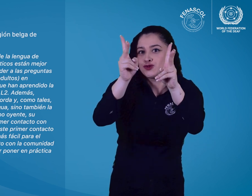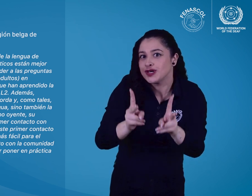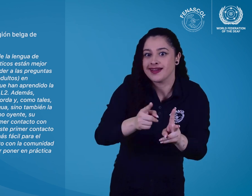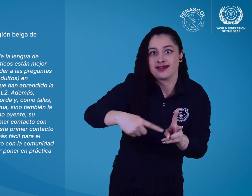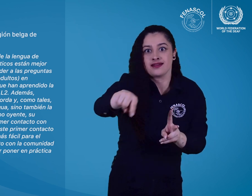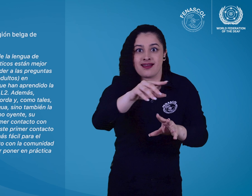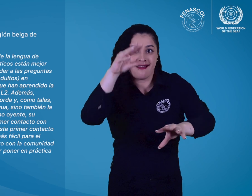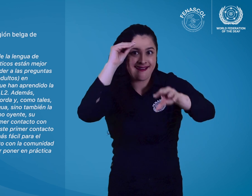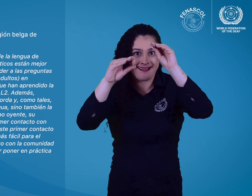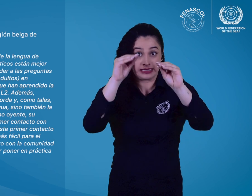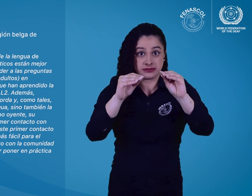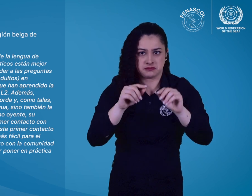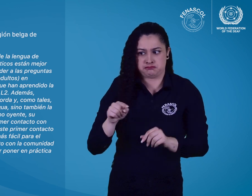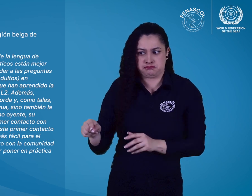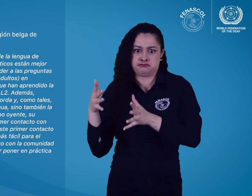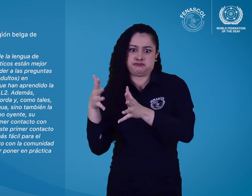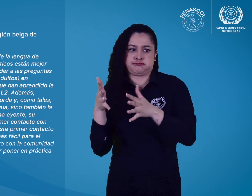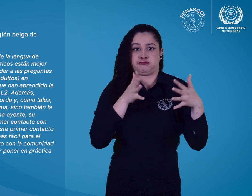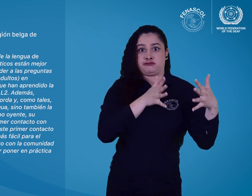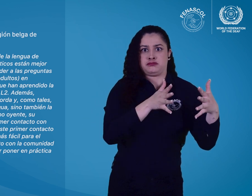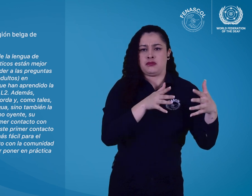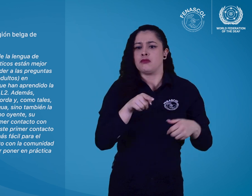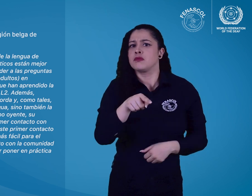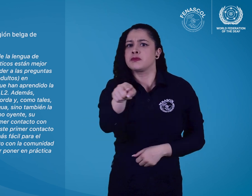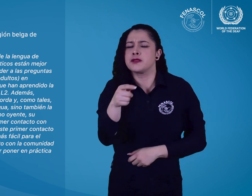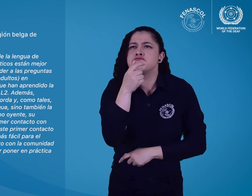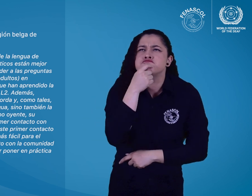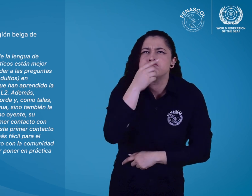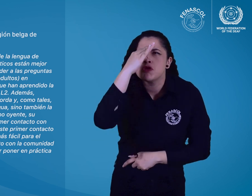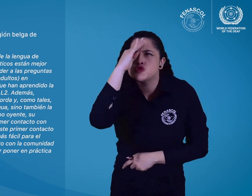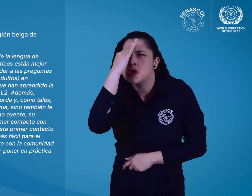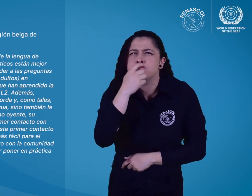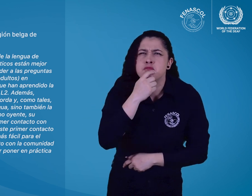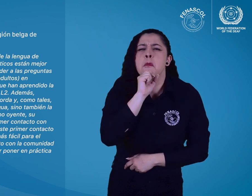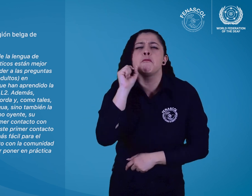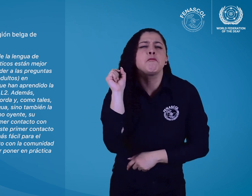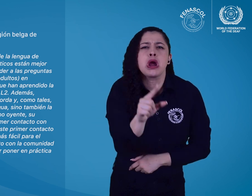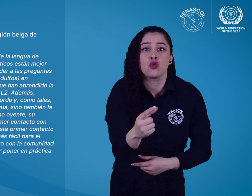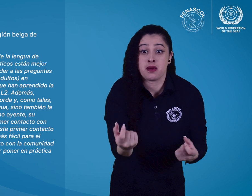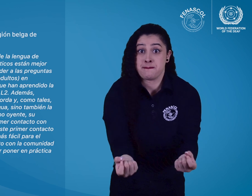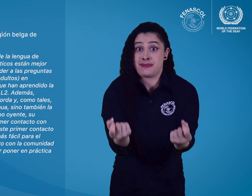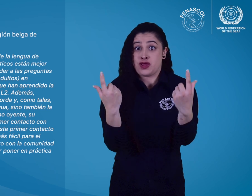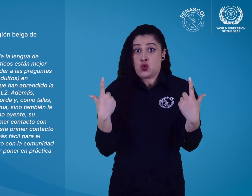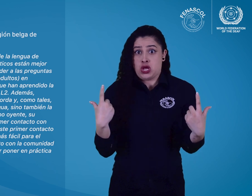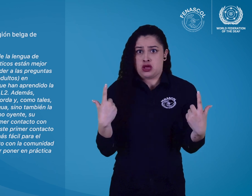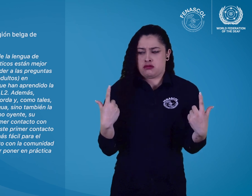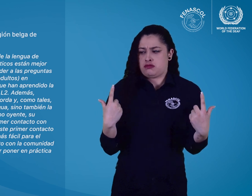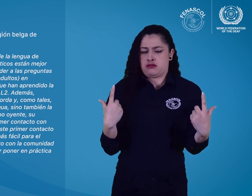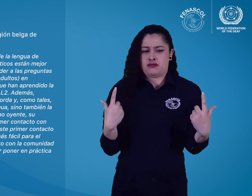segunda lengua. Además, conocen mejor a la comunidad sorda y como